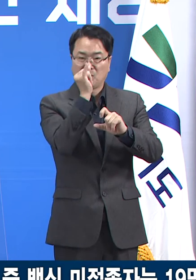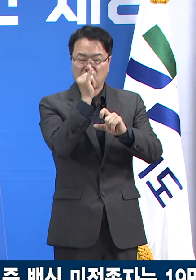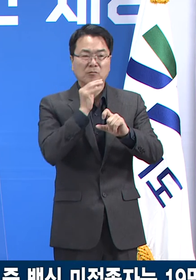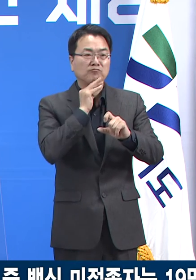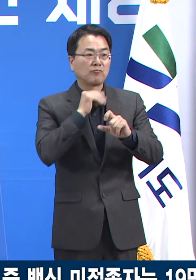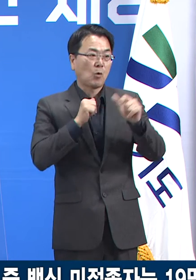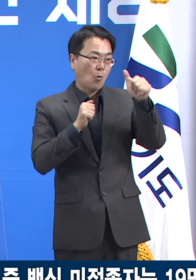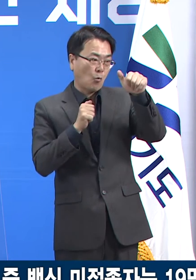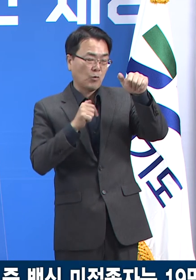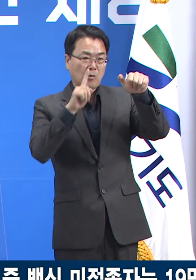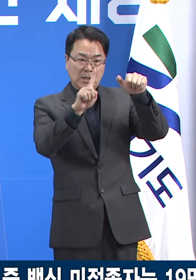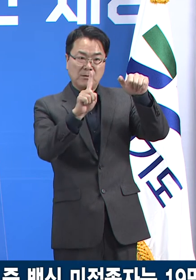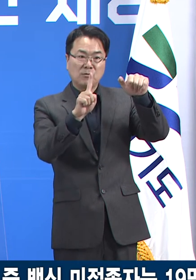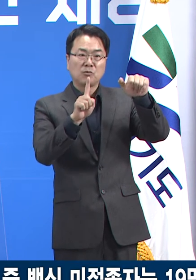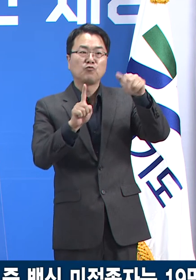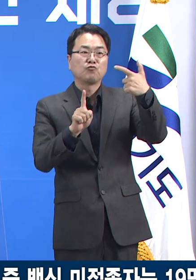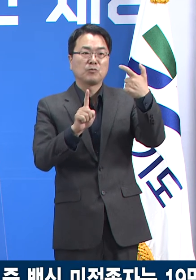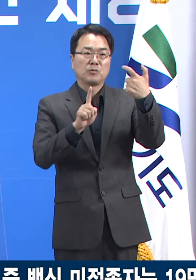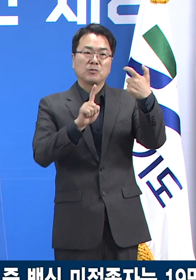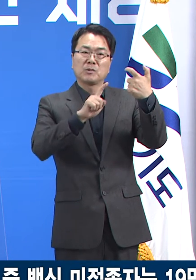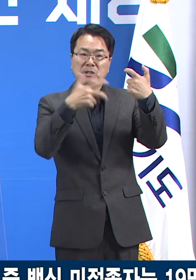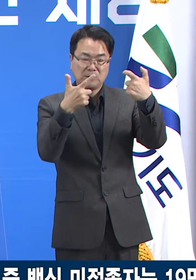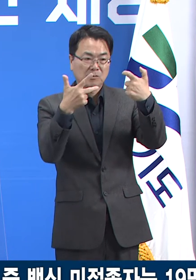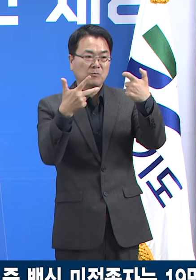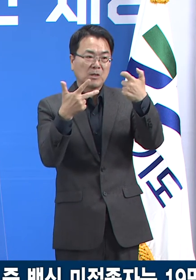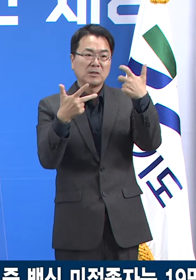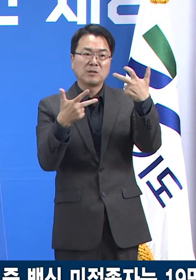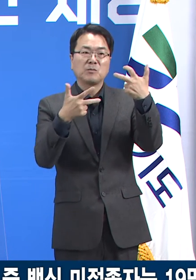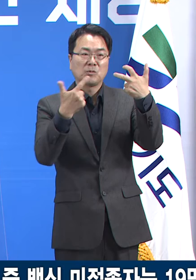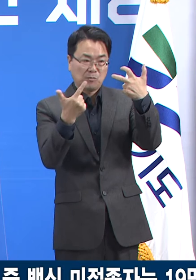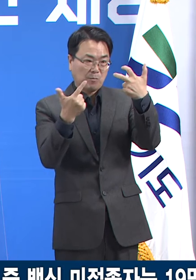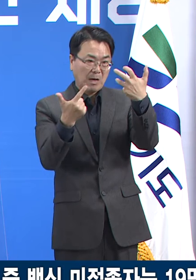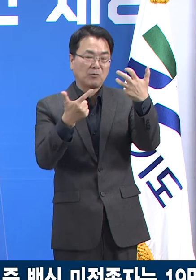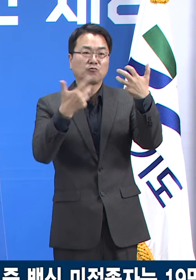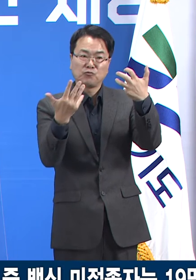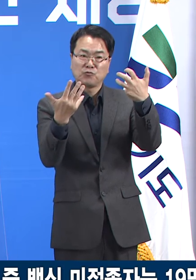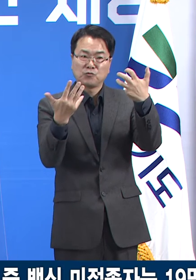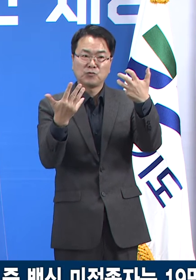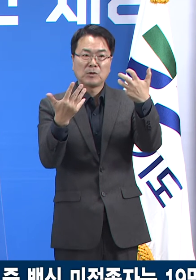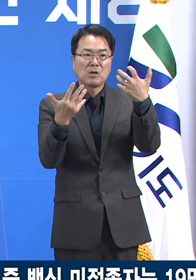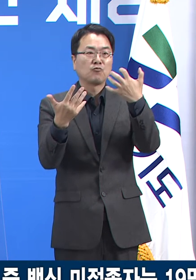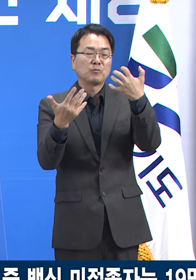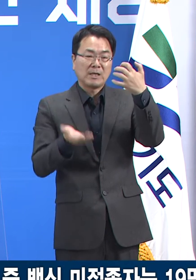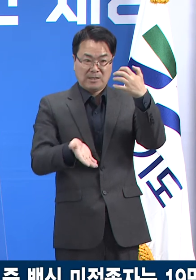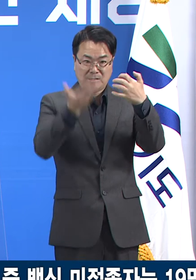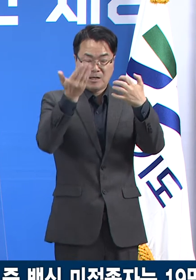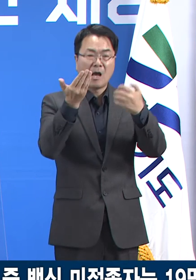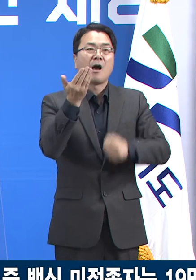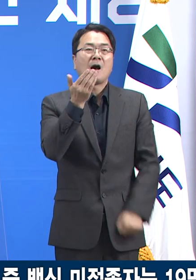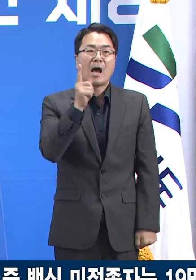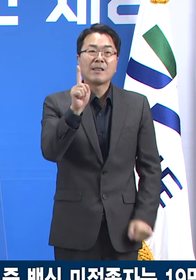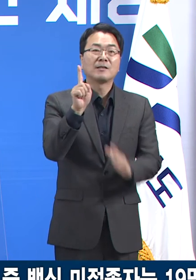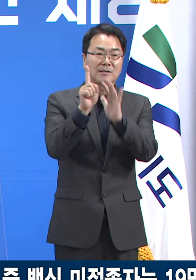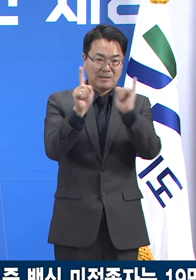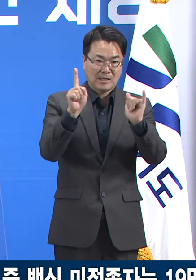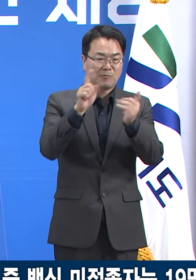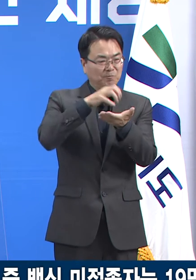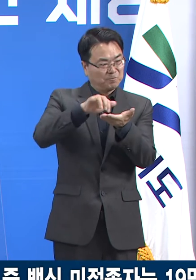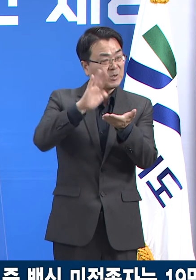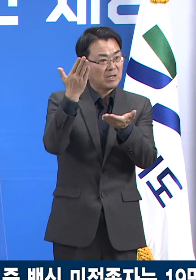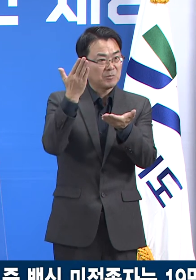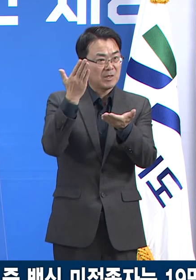보면 50대 1명, 60대 7명, 70대 6명, 80대 9명, 90세 이상 3명입니다.